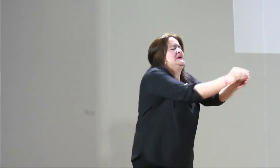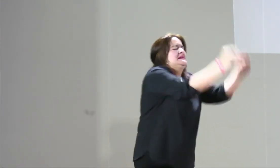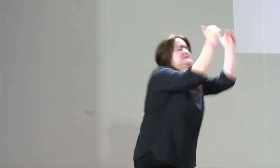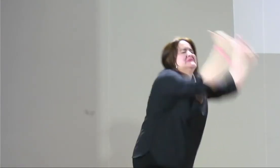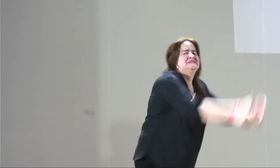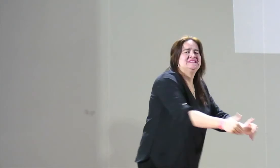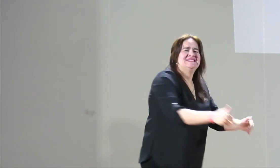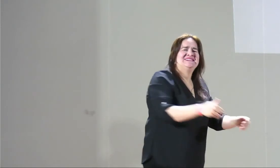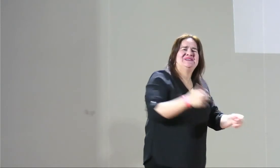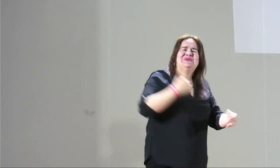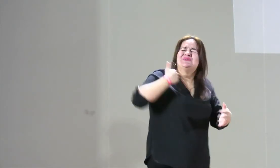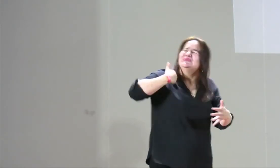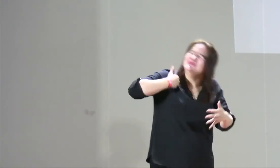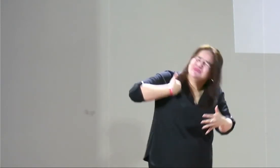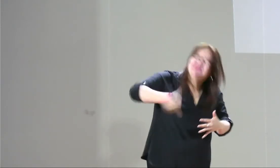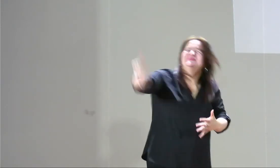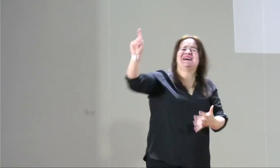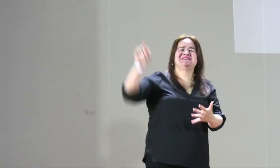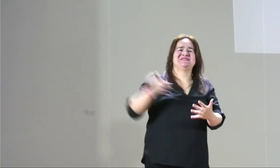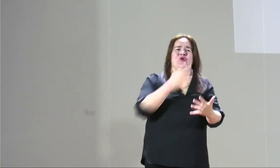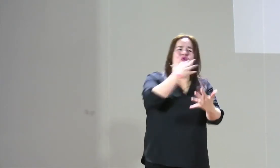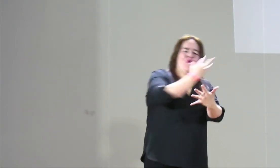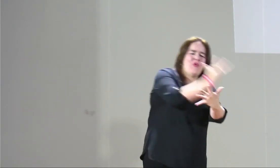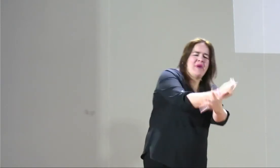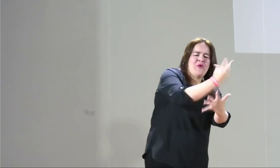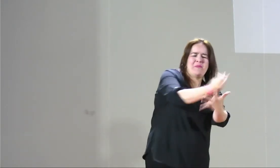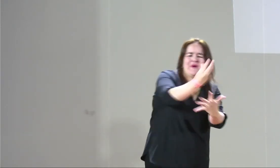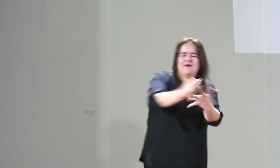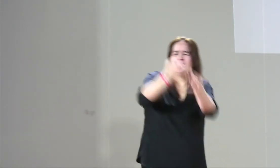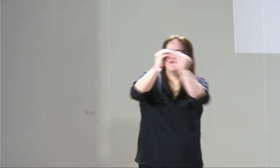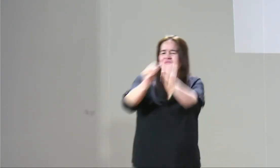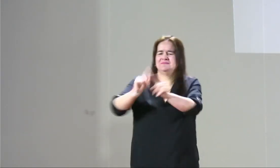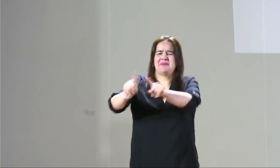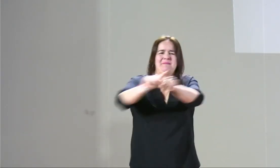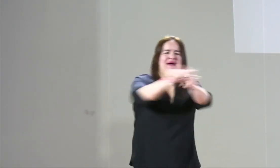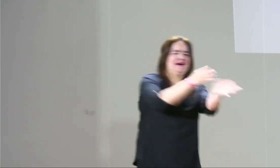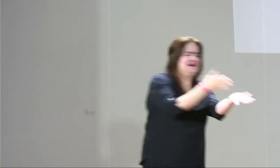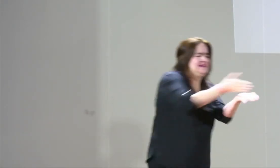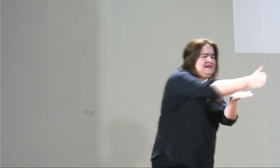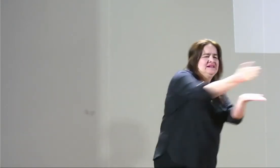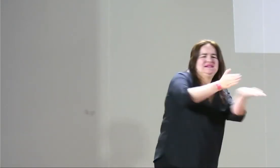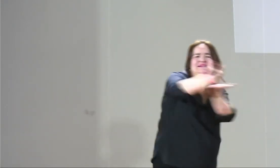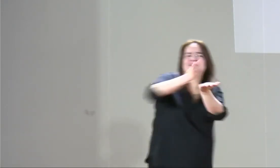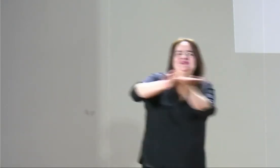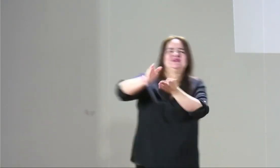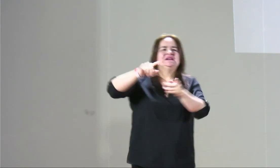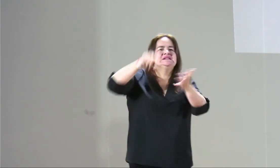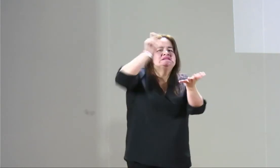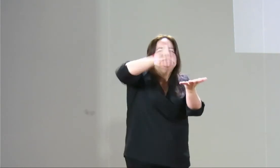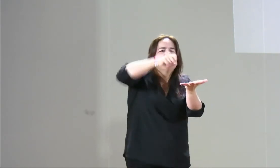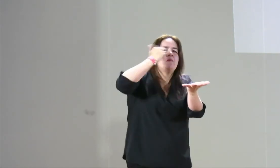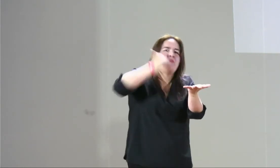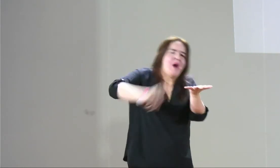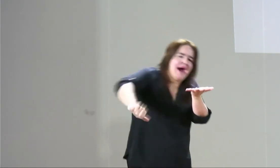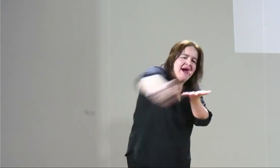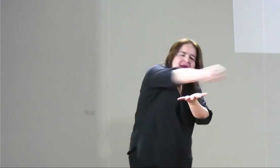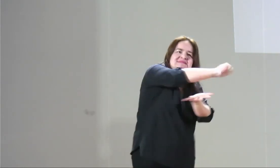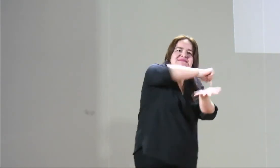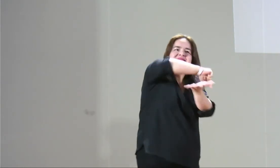Ah, sí, programas, hay cualquier cosa. Esas mujeres, algo muy corto, están dados desde los mismos hombres. ¿Quién crea estas leyes? Estos programas